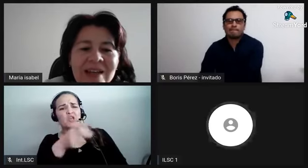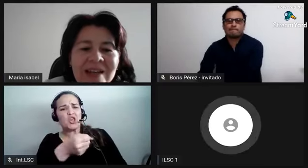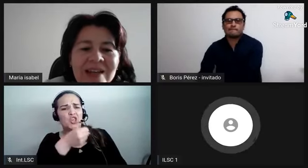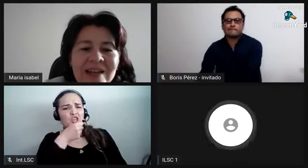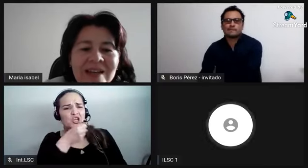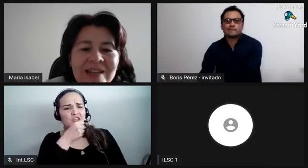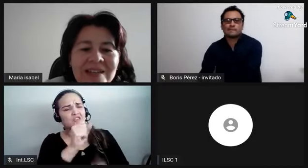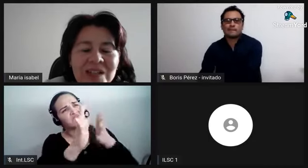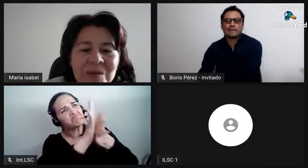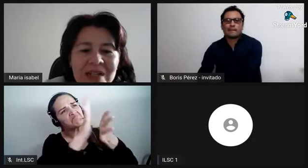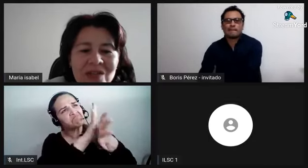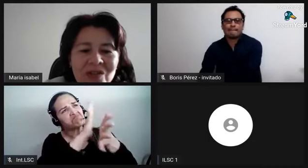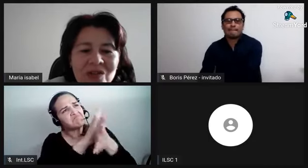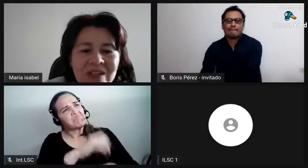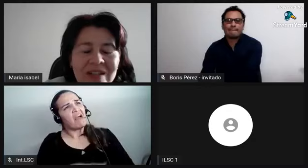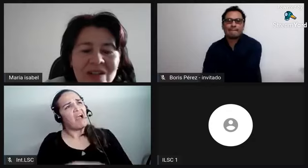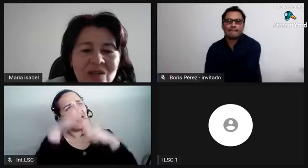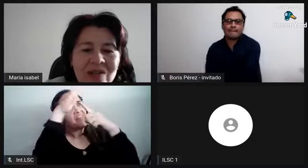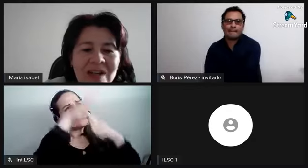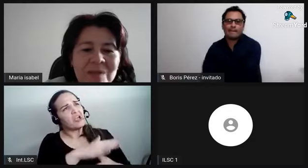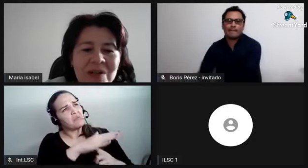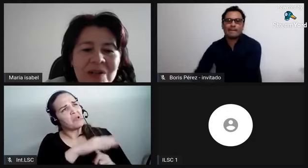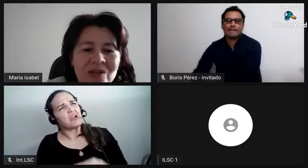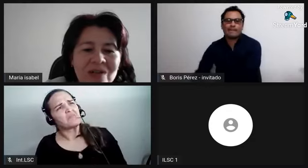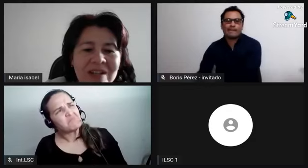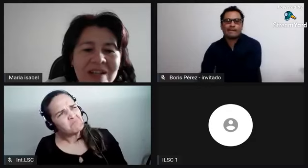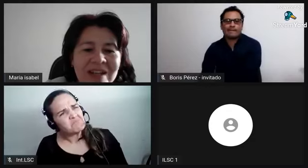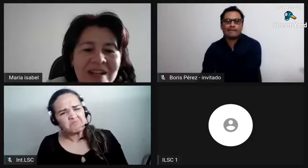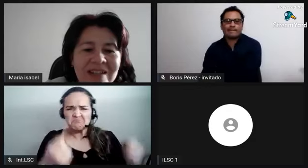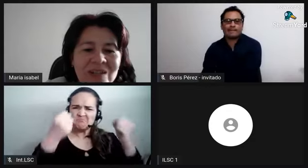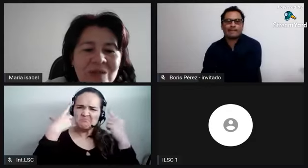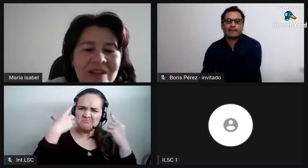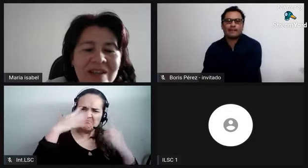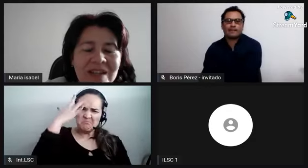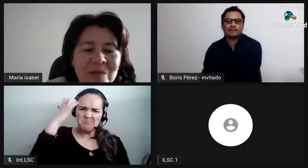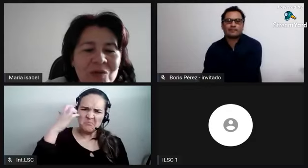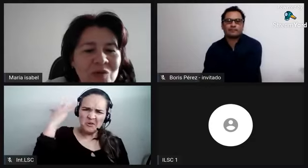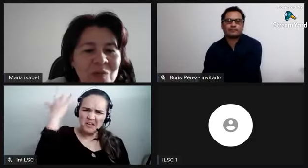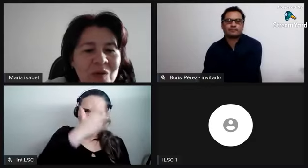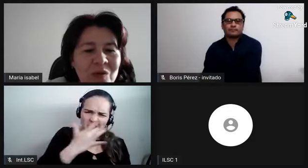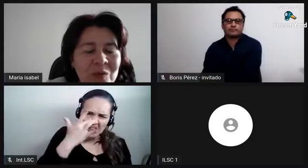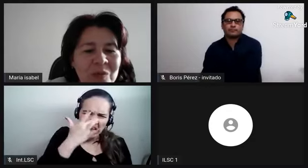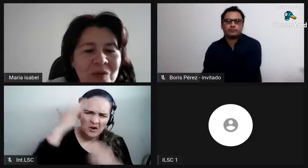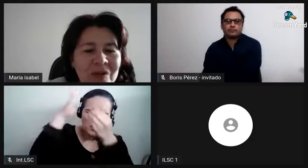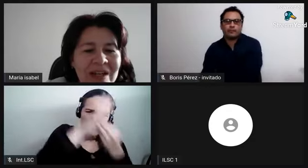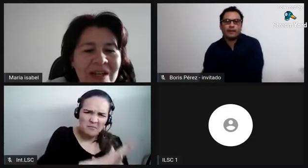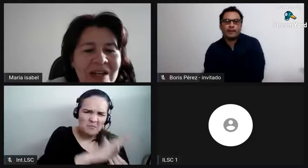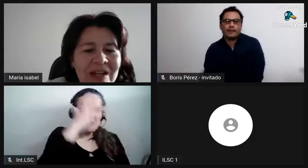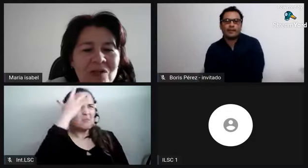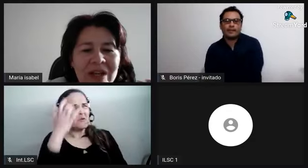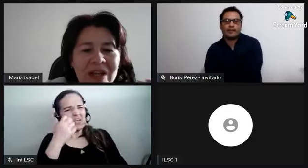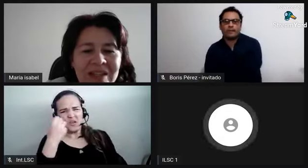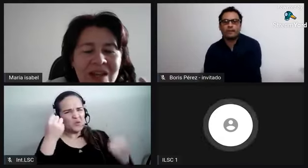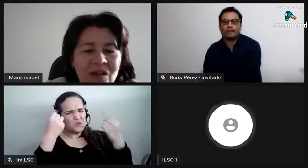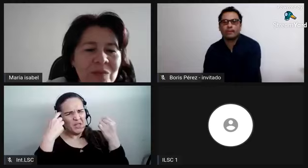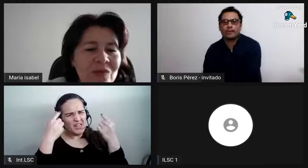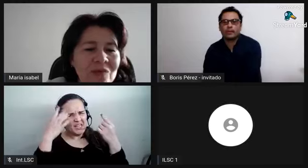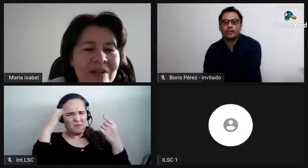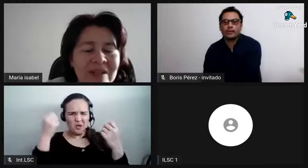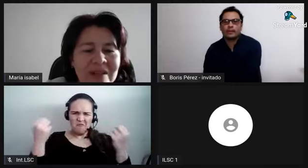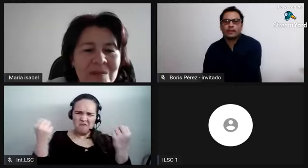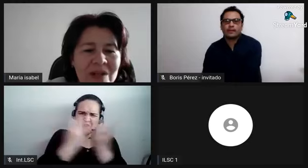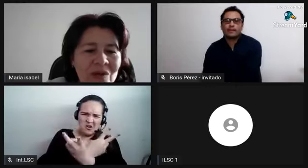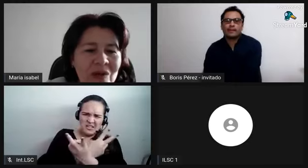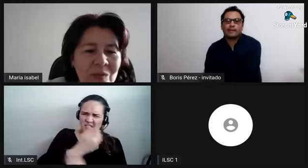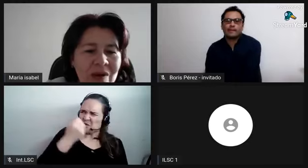las discriminaciones en contra de las personas negras y no entendemos un poco por qué la violencia o de